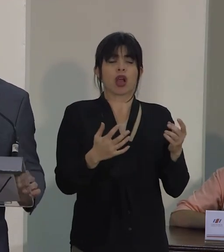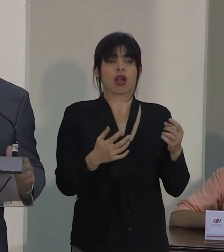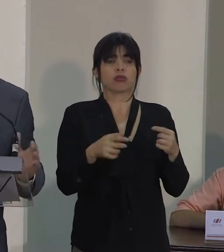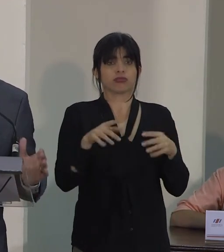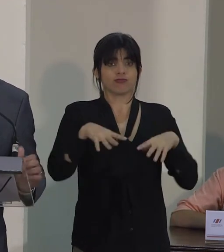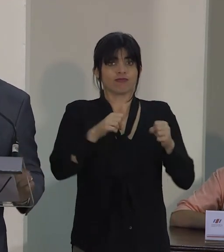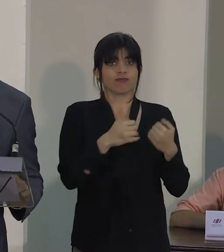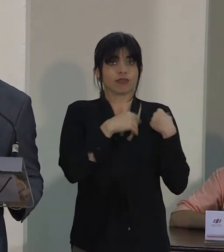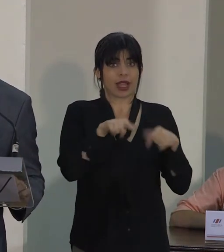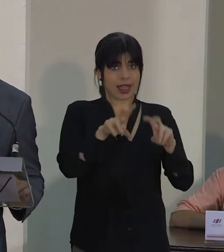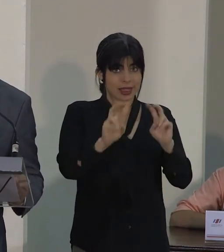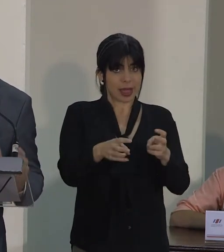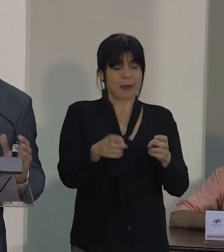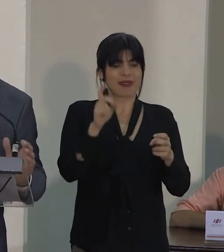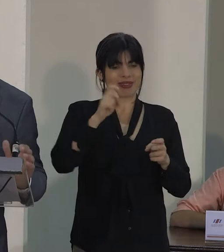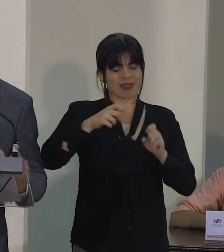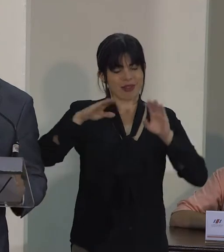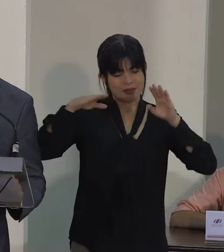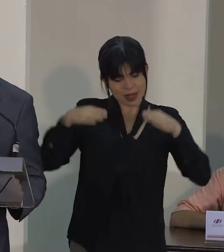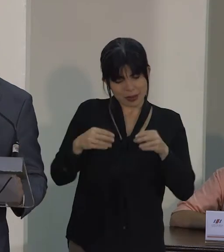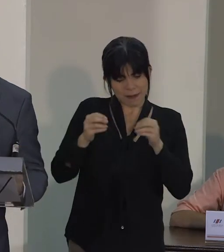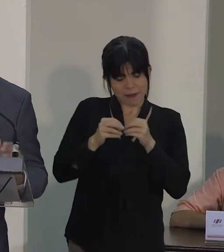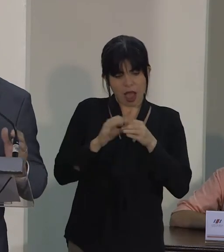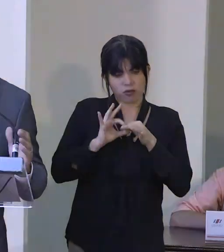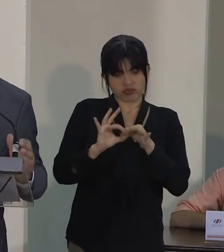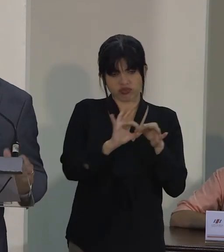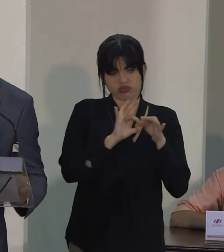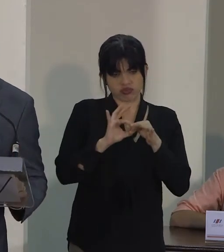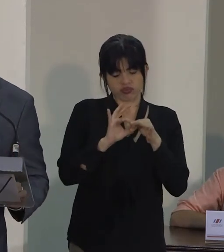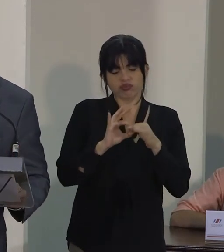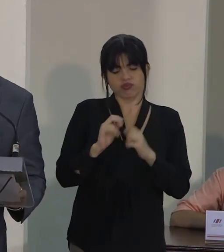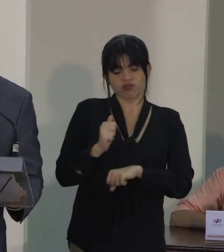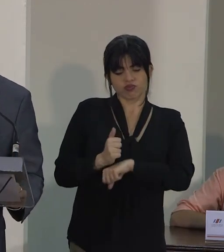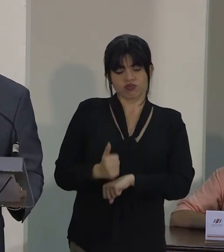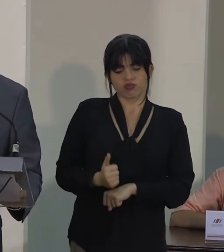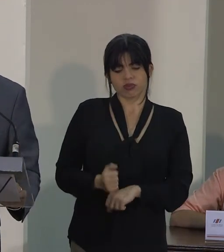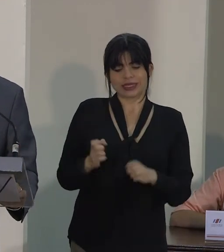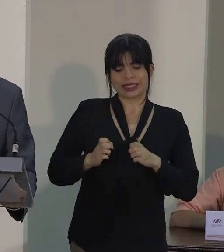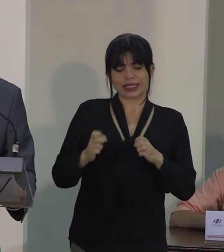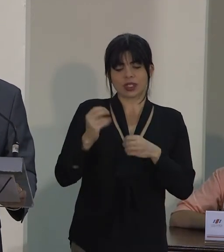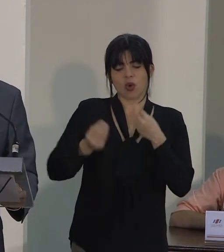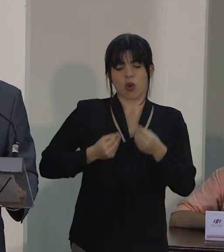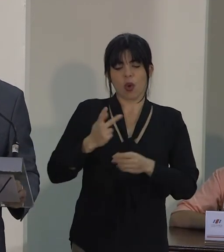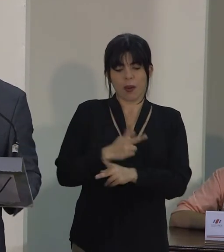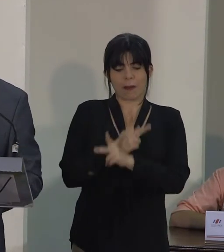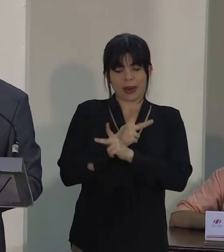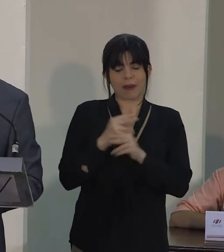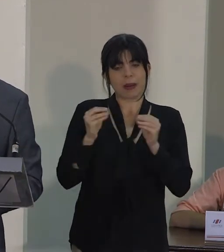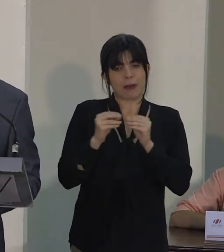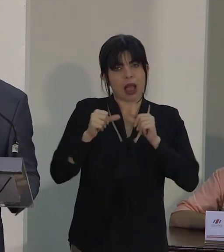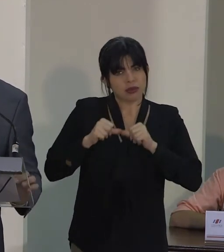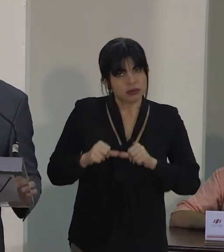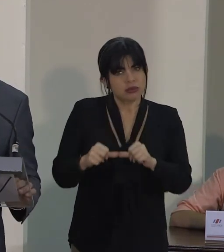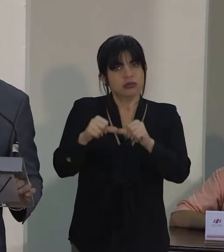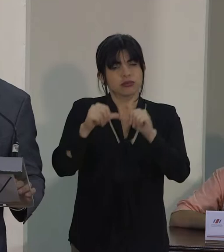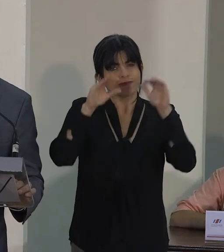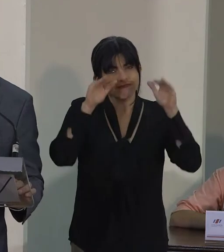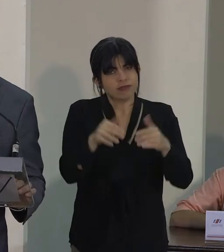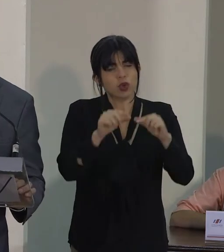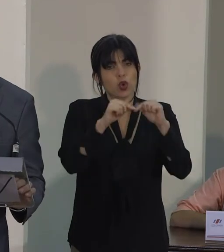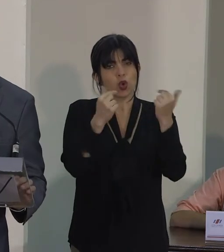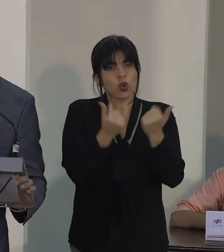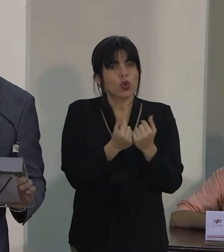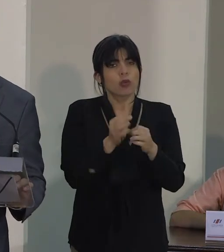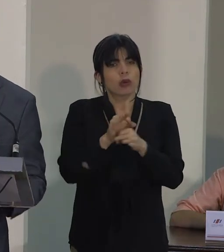materia a focalizar de forma coordinada en estrategias de prevención que sean continuas y enfocadas en grupos